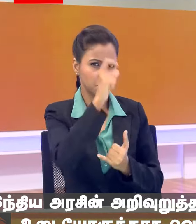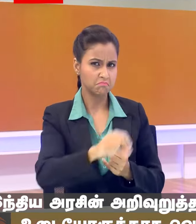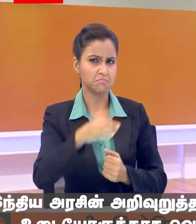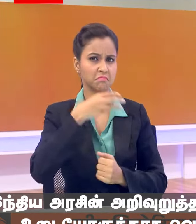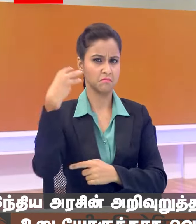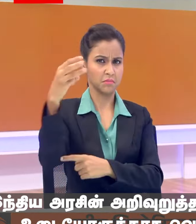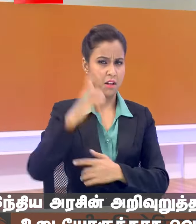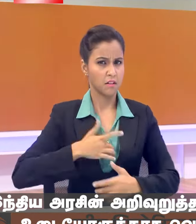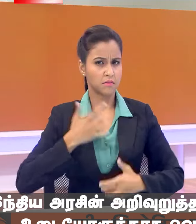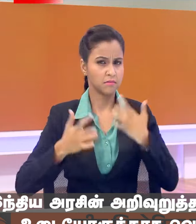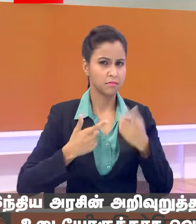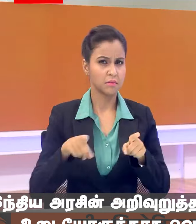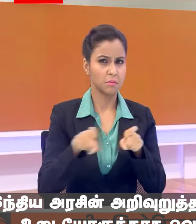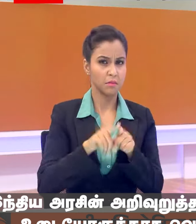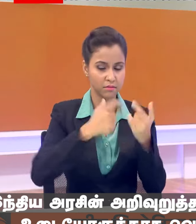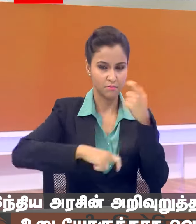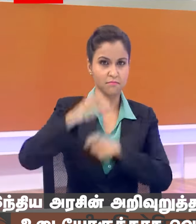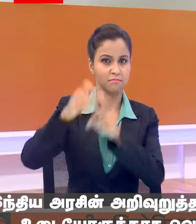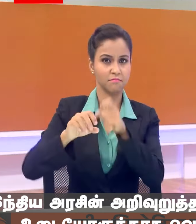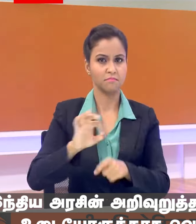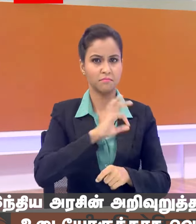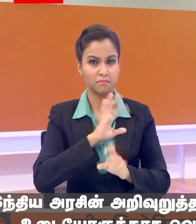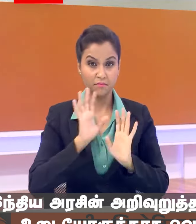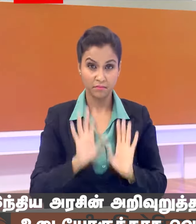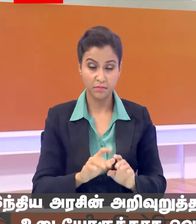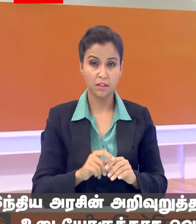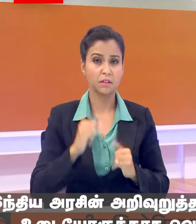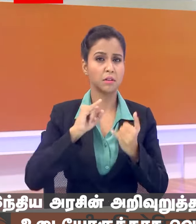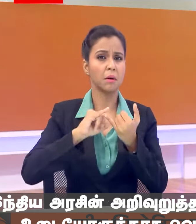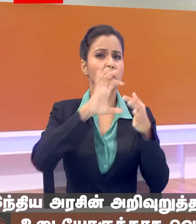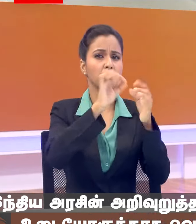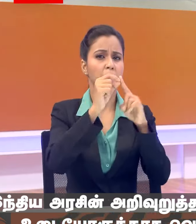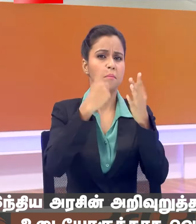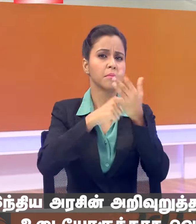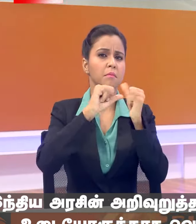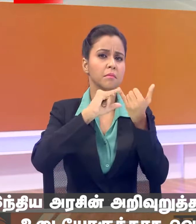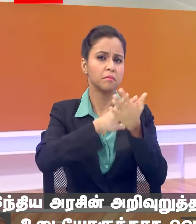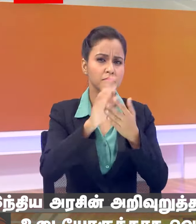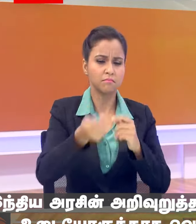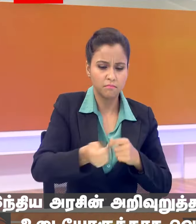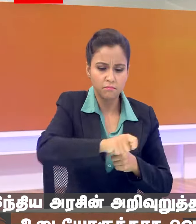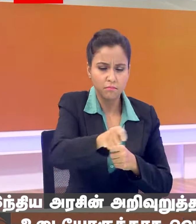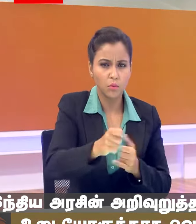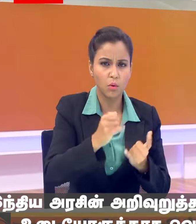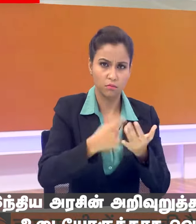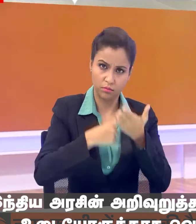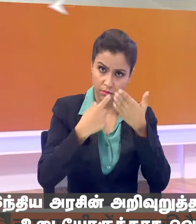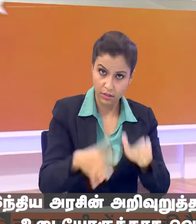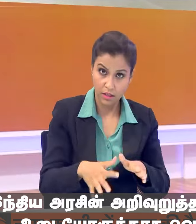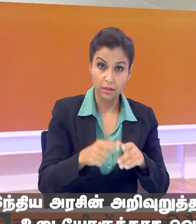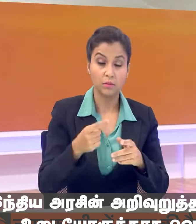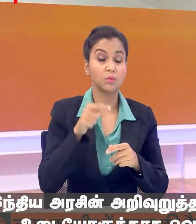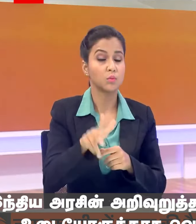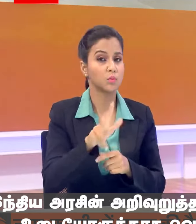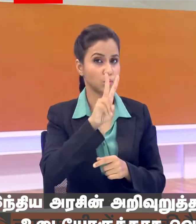के लिए भावनात्मक और लोगप्रिय पसंद थे श्रीजेश ने पैरिस ओलंपिक के साथ ही हौकी को अलविदा कह दिया भारतिया हौकी को